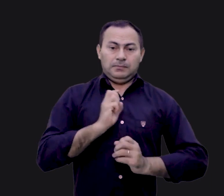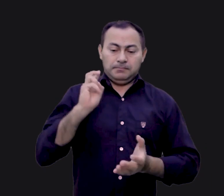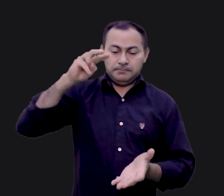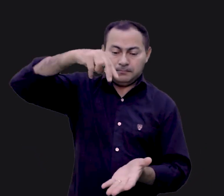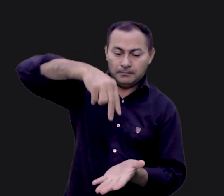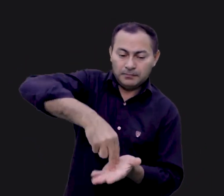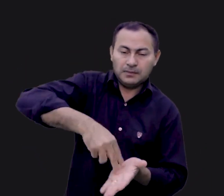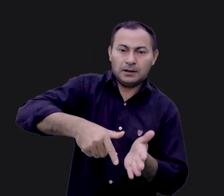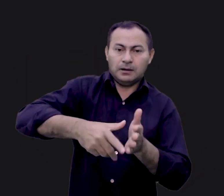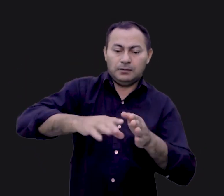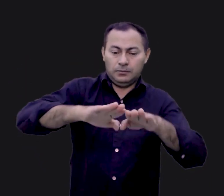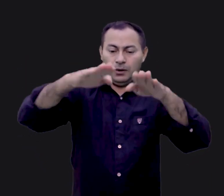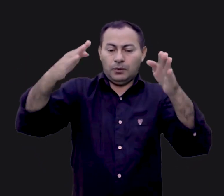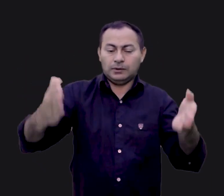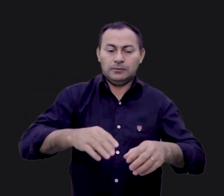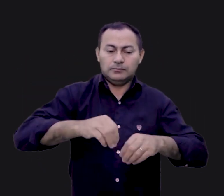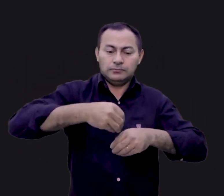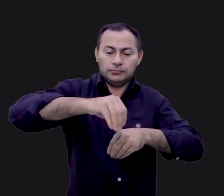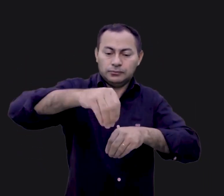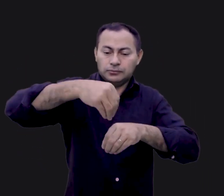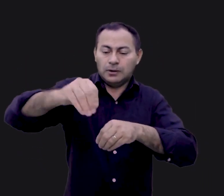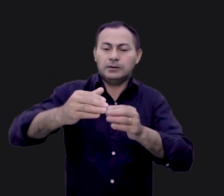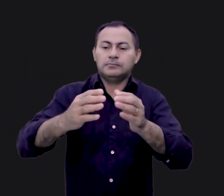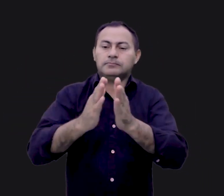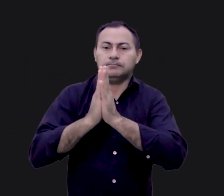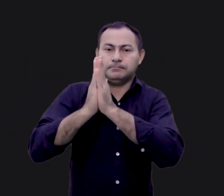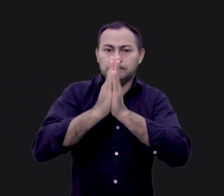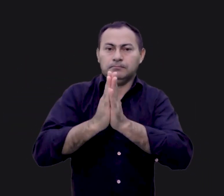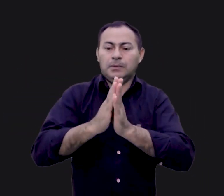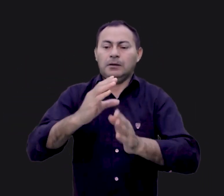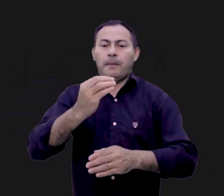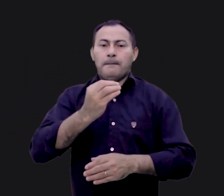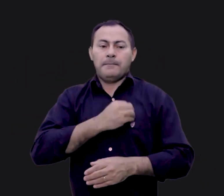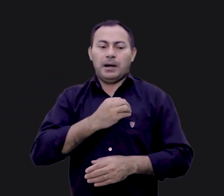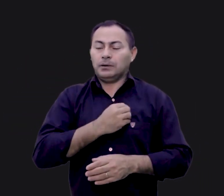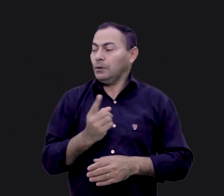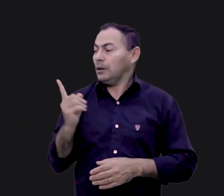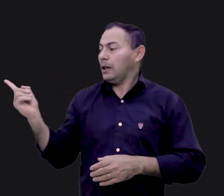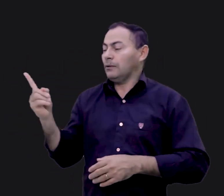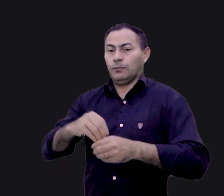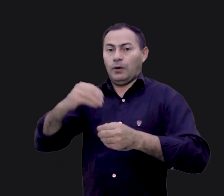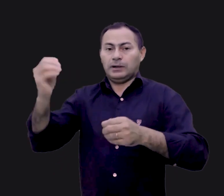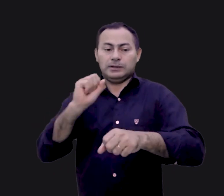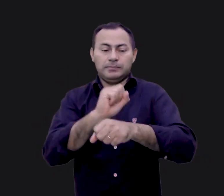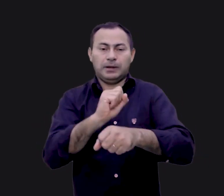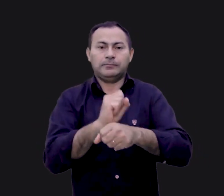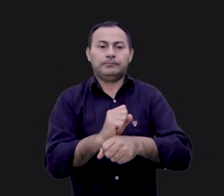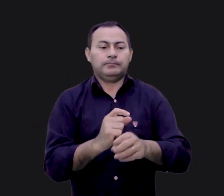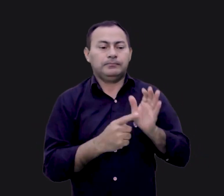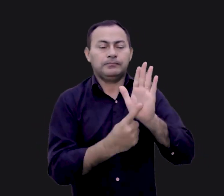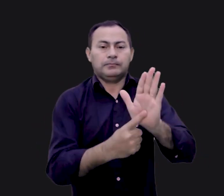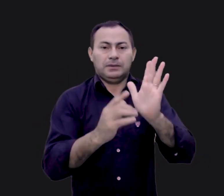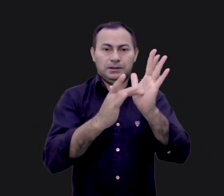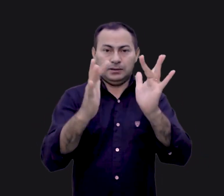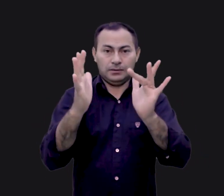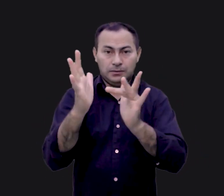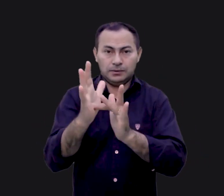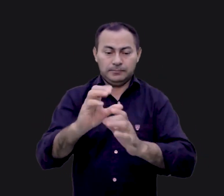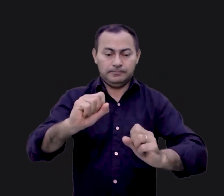levantava ante o altar de incenso e intercedia pelo pecador que ficava lá no portão do pátio esperando, ele é um retrato de Jesus Cristo. O